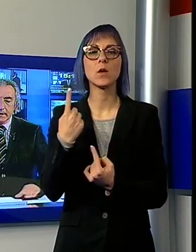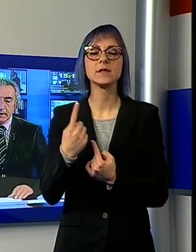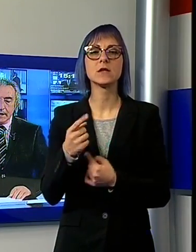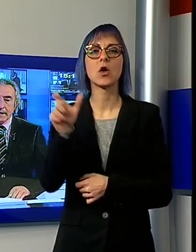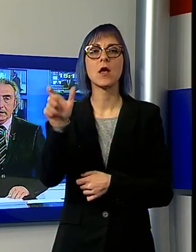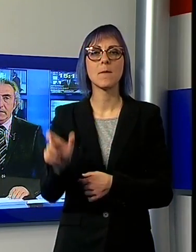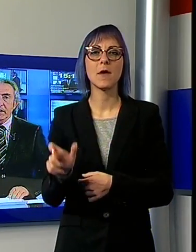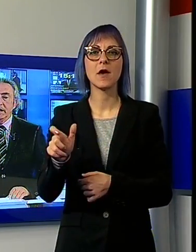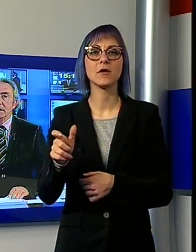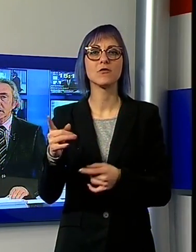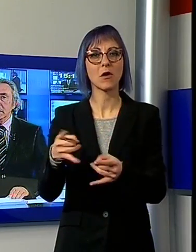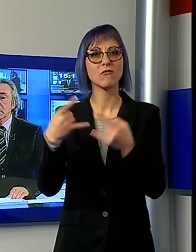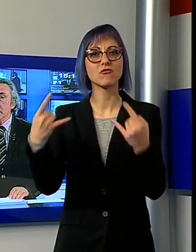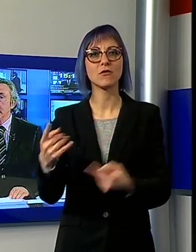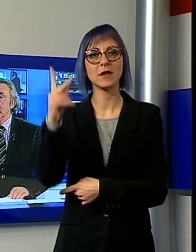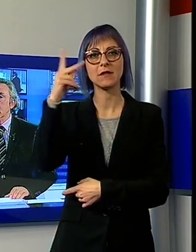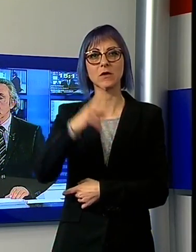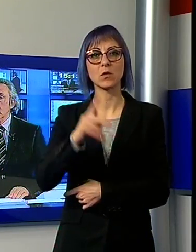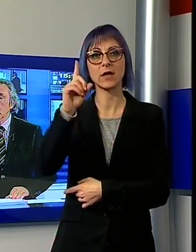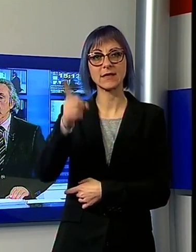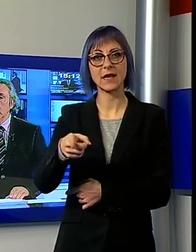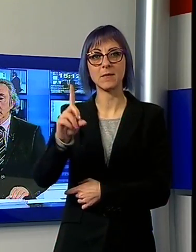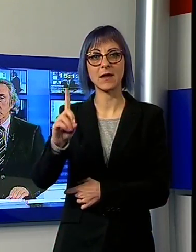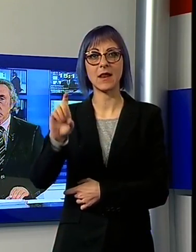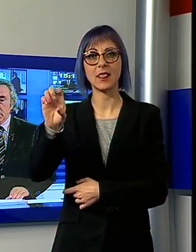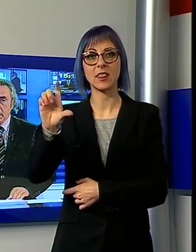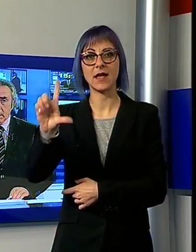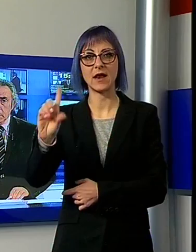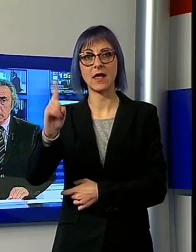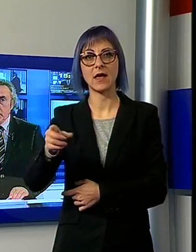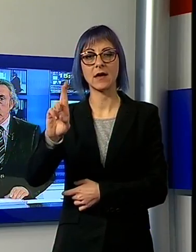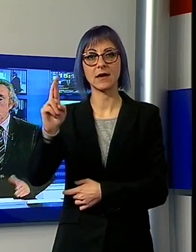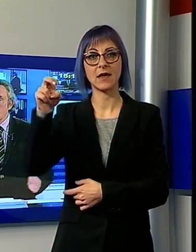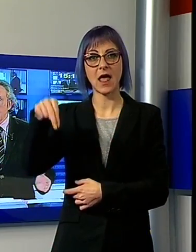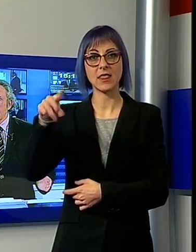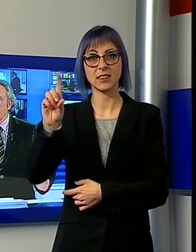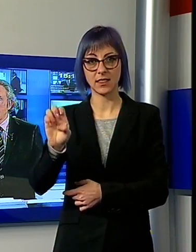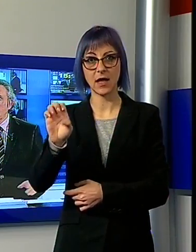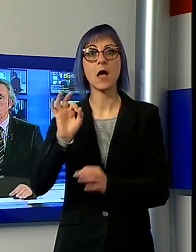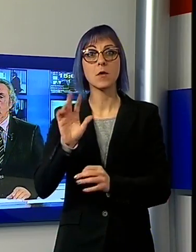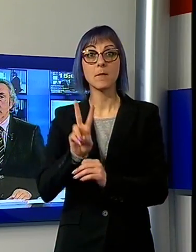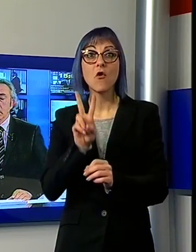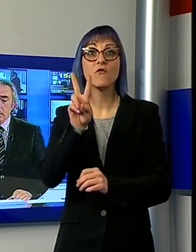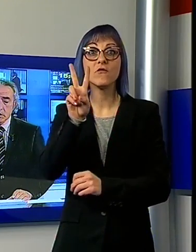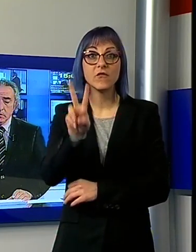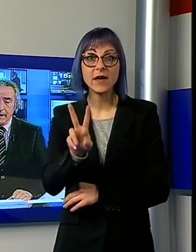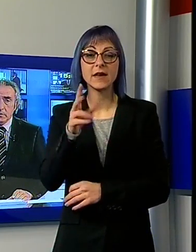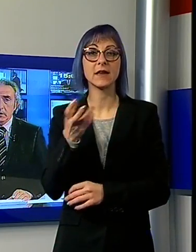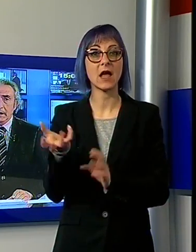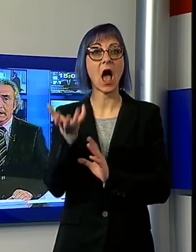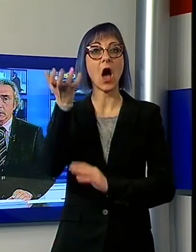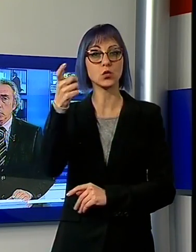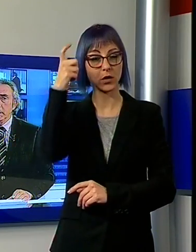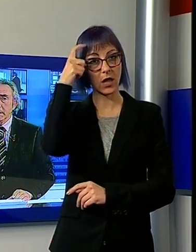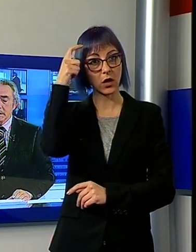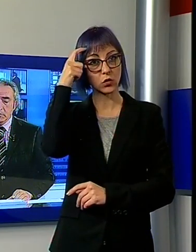Gabriele Del Grande. Venerdì dovrebbe essere il giorno in cui le autorità turche dovrebbero concedere, almeno questo è quanto hanno assicurato